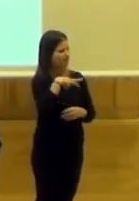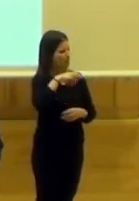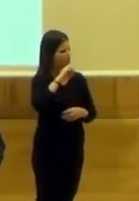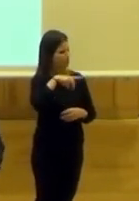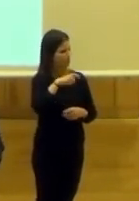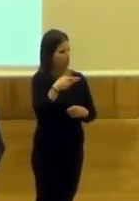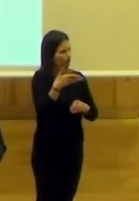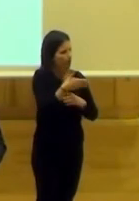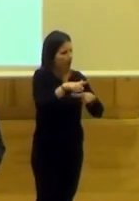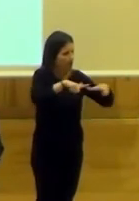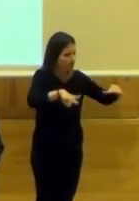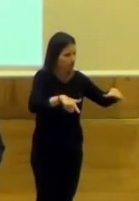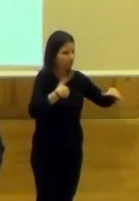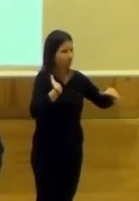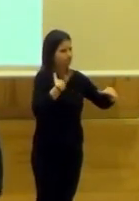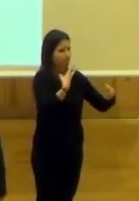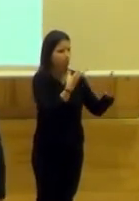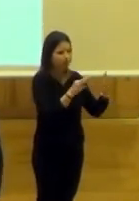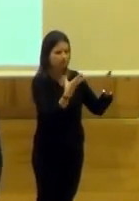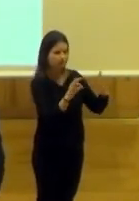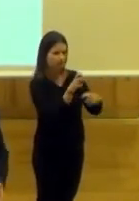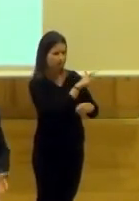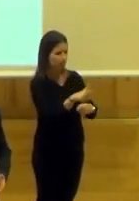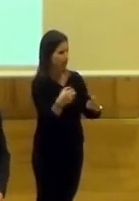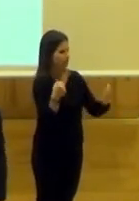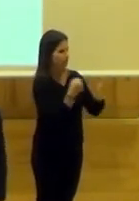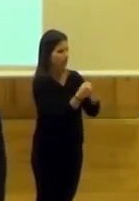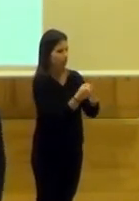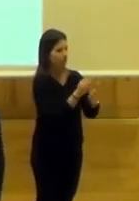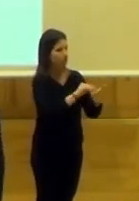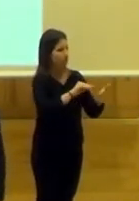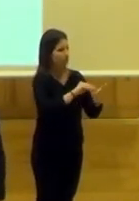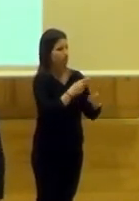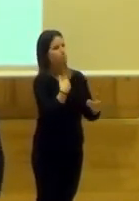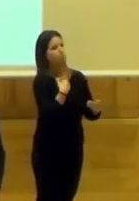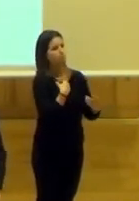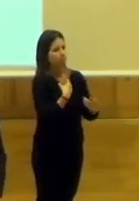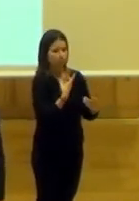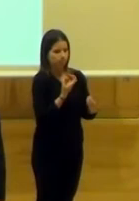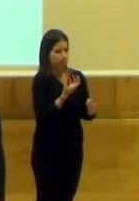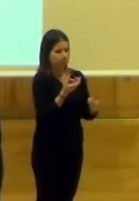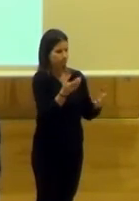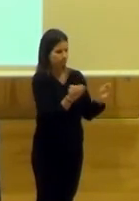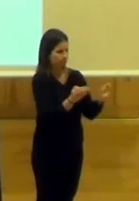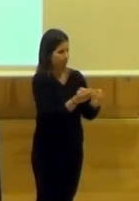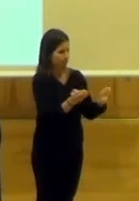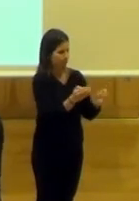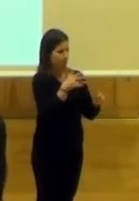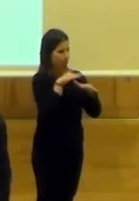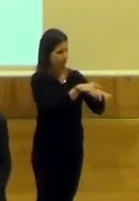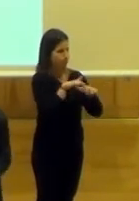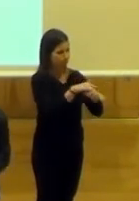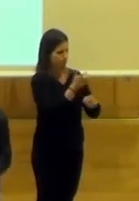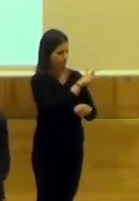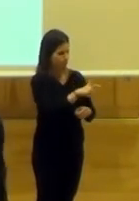Madra, pues las salas son de 90, 80 de capacidad, y muchas veces nos vemos, pues, insuficiente de espacio en cuanto a su